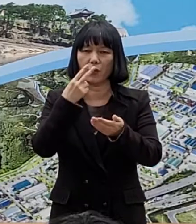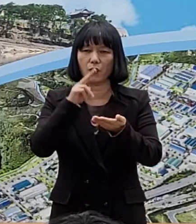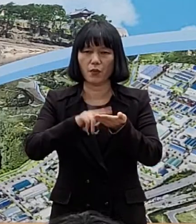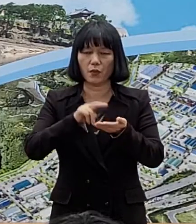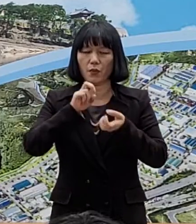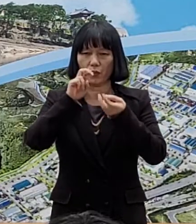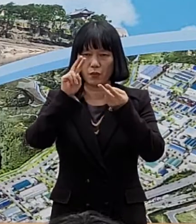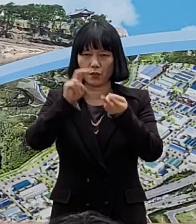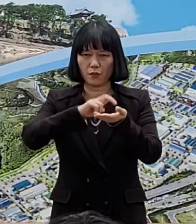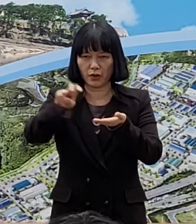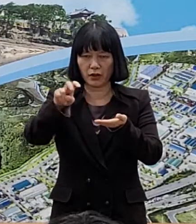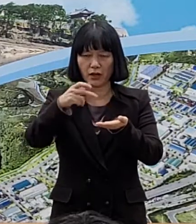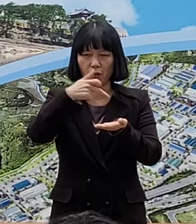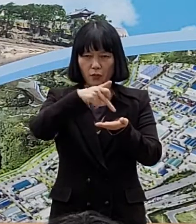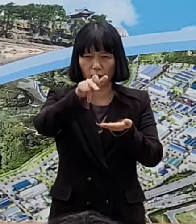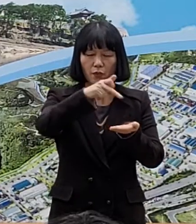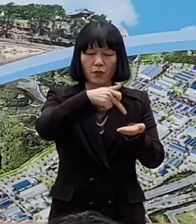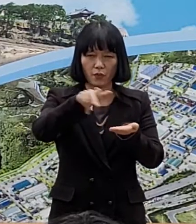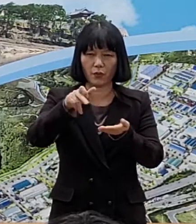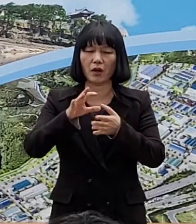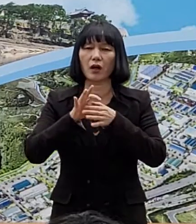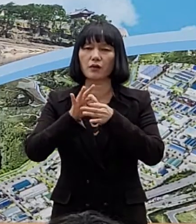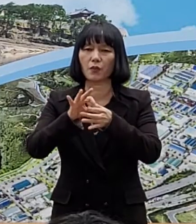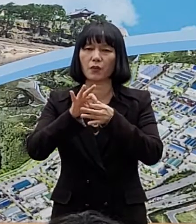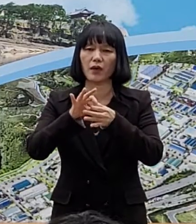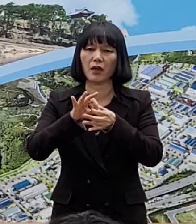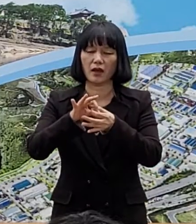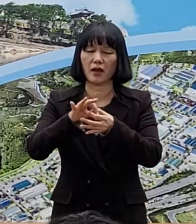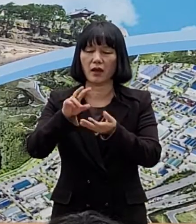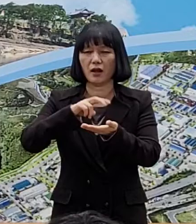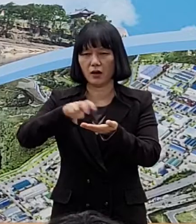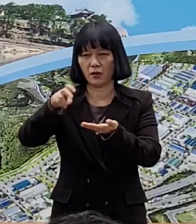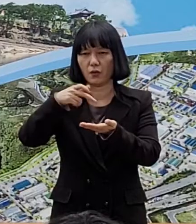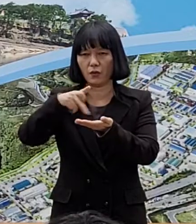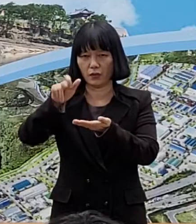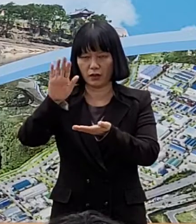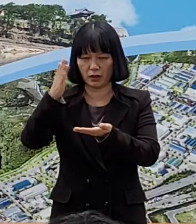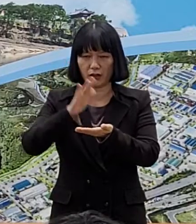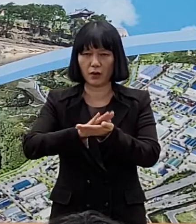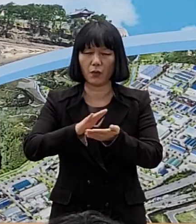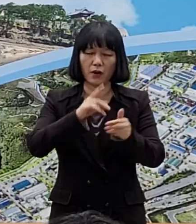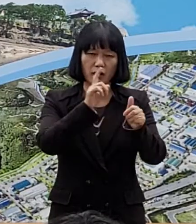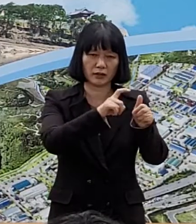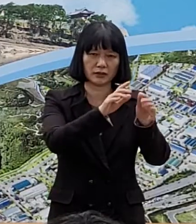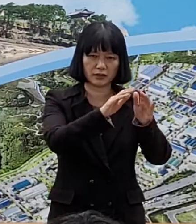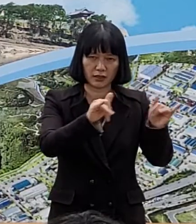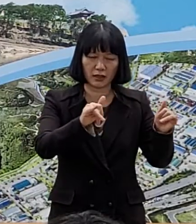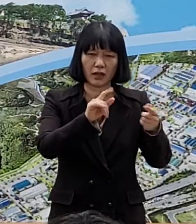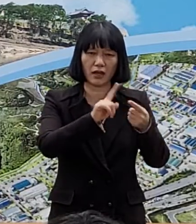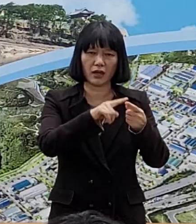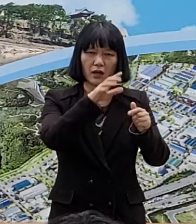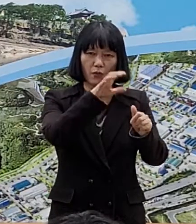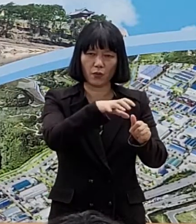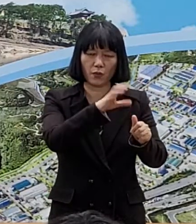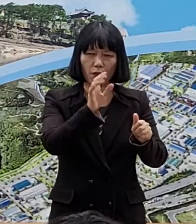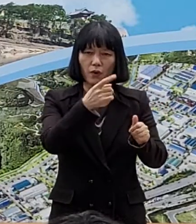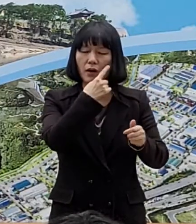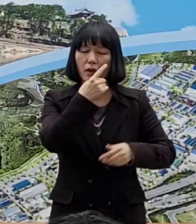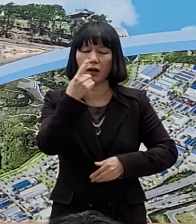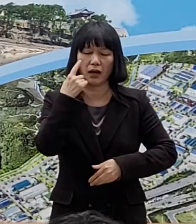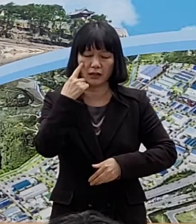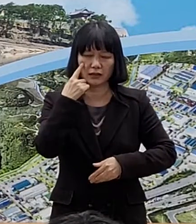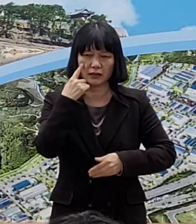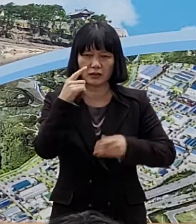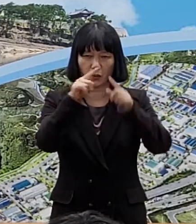문자 및 SNS 등을 통해 전송되며 확진자에 대한 격리 해제 확인서